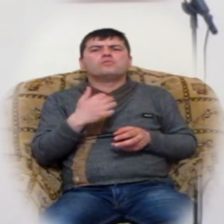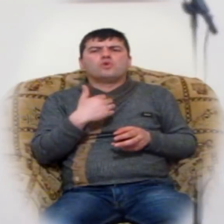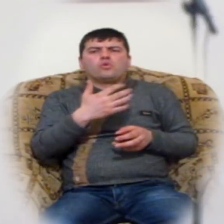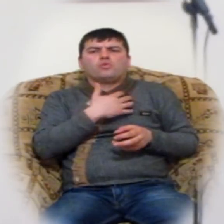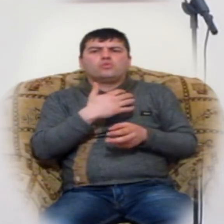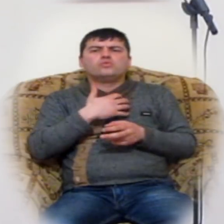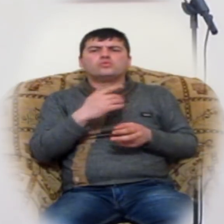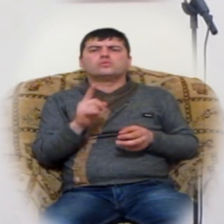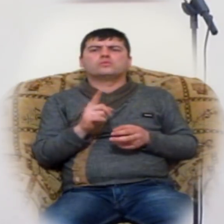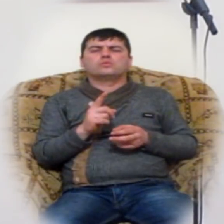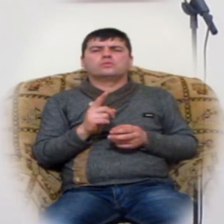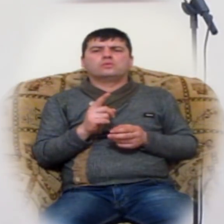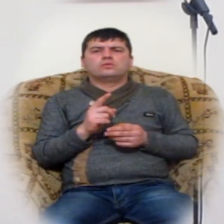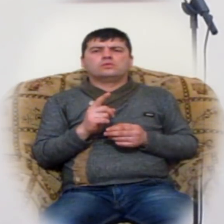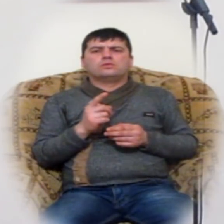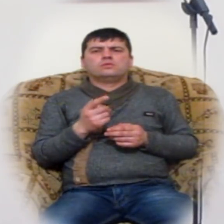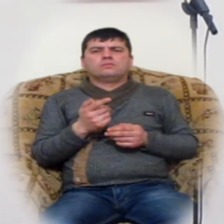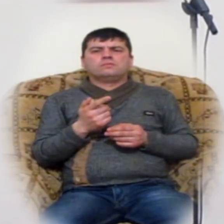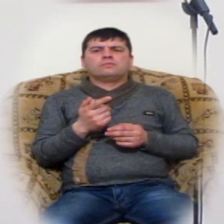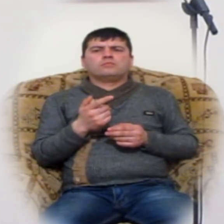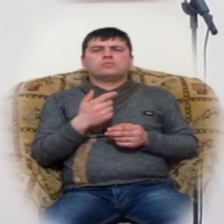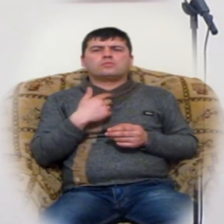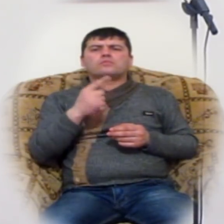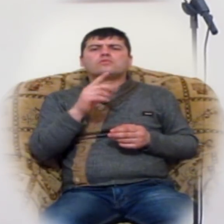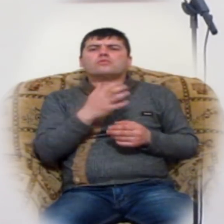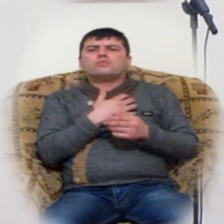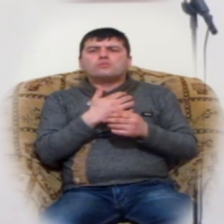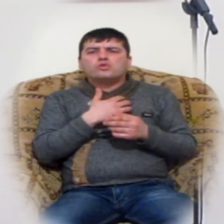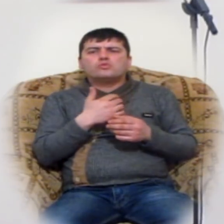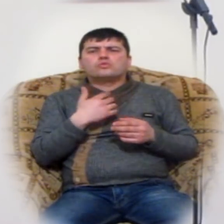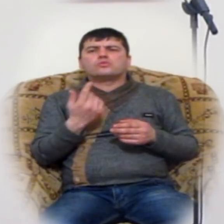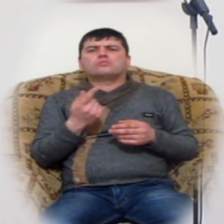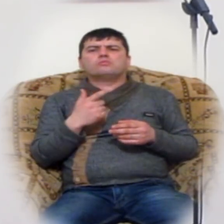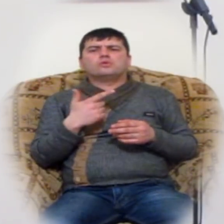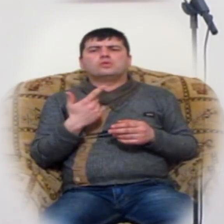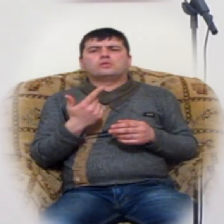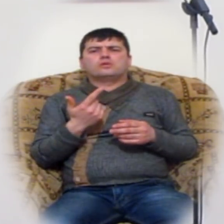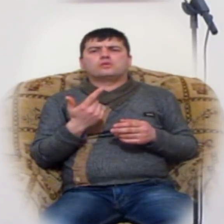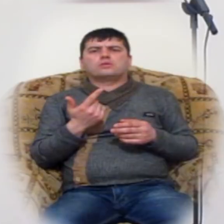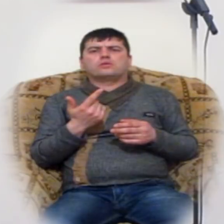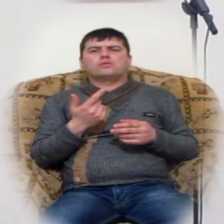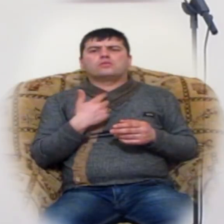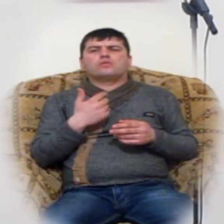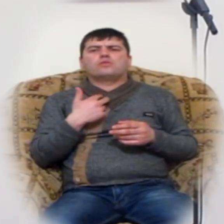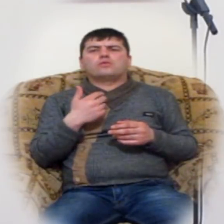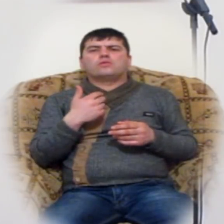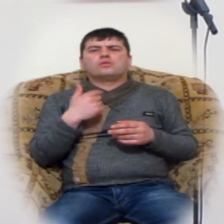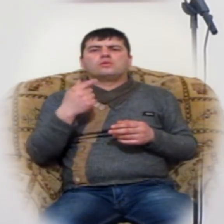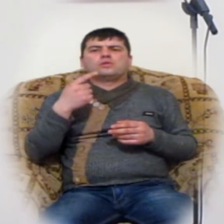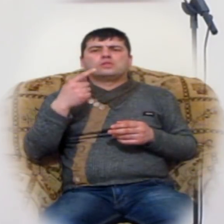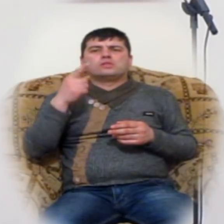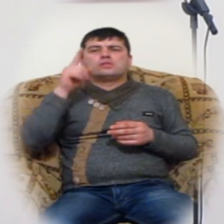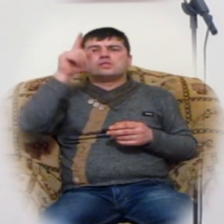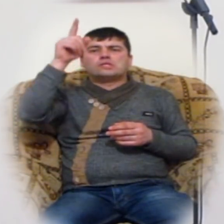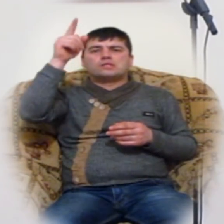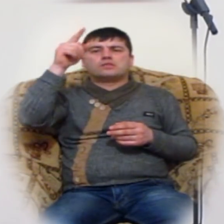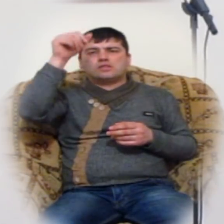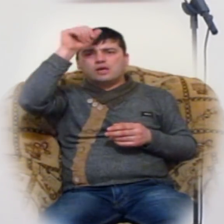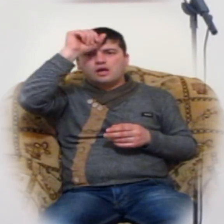ք պոխանակ նրա, որ ասծո հոգով